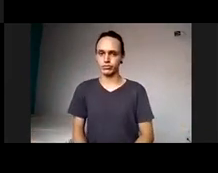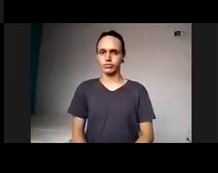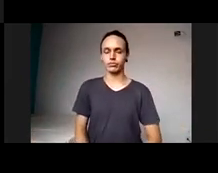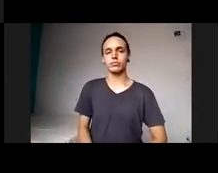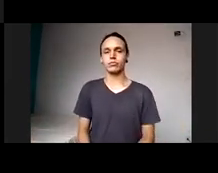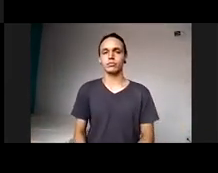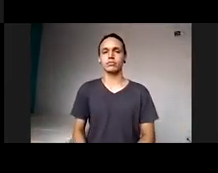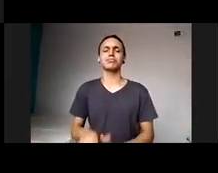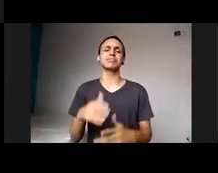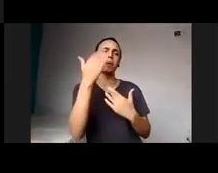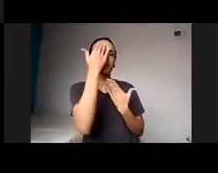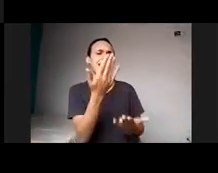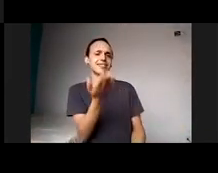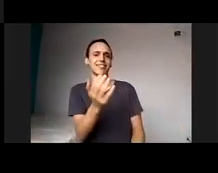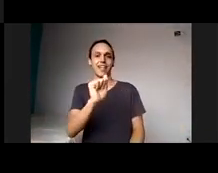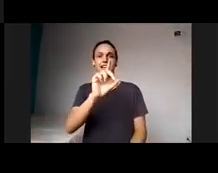Obrigada, Adriana.